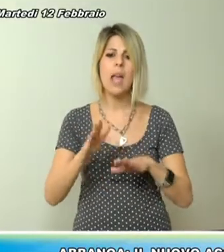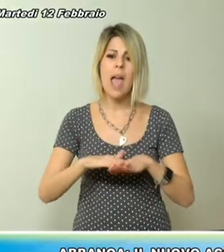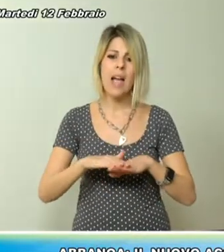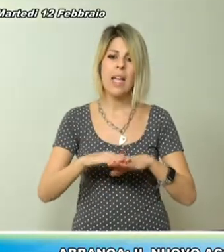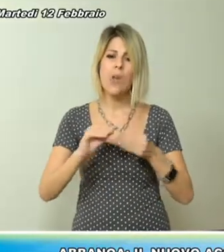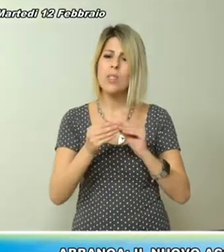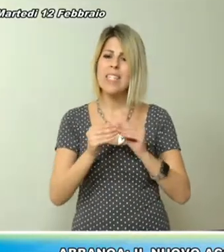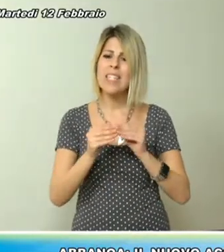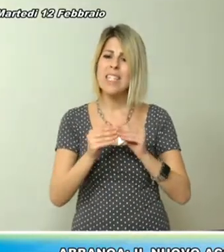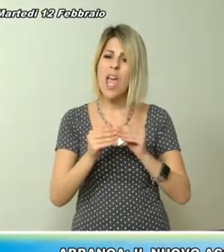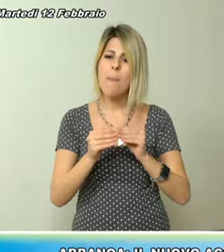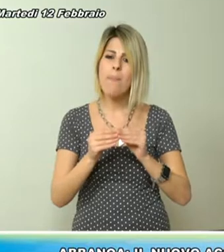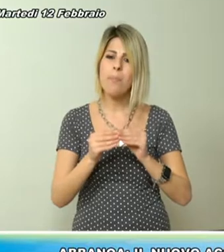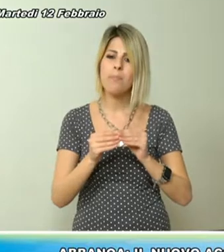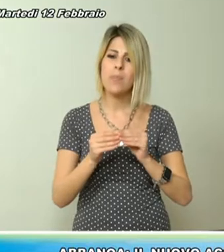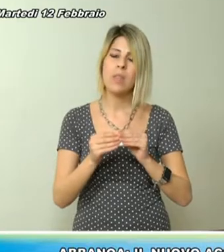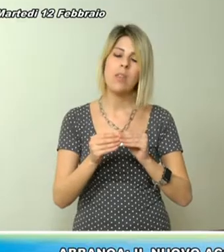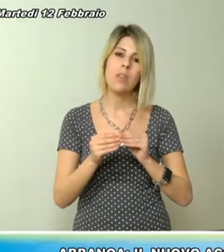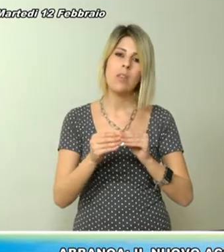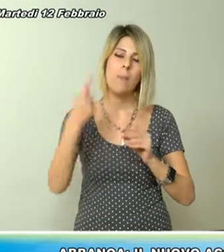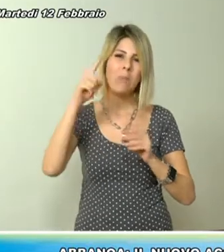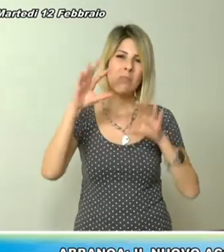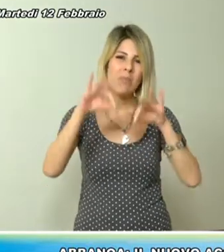perno sul nuovo potabilizzatore di Silì.